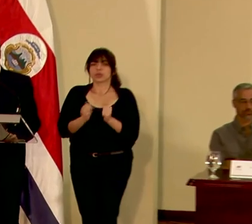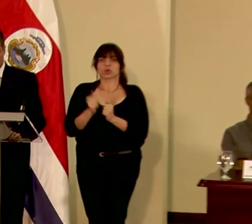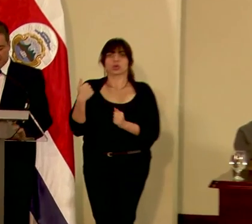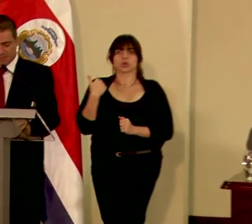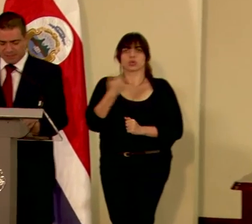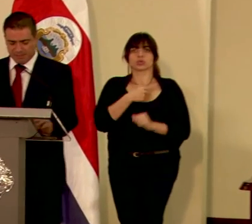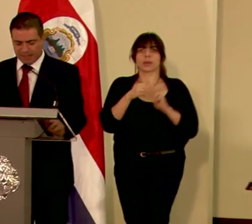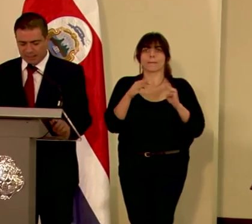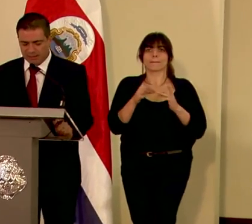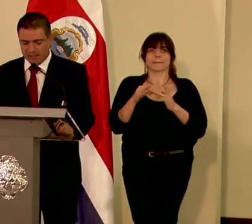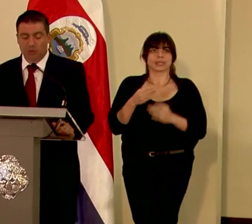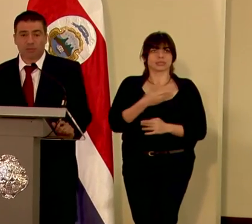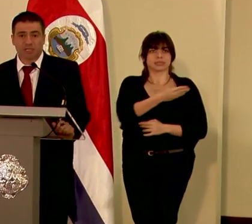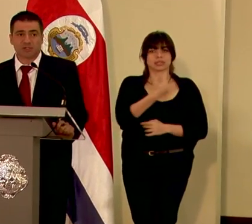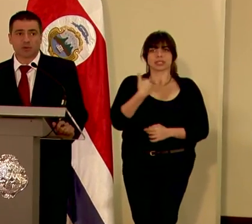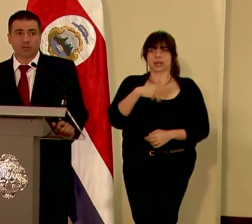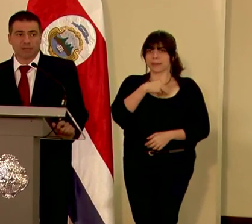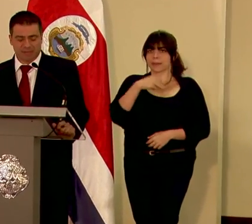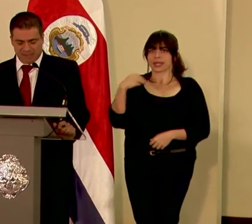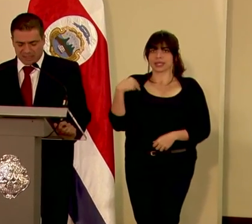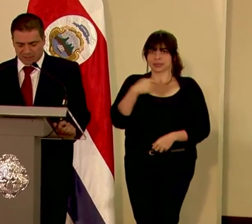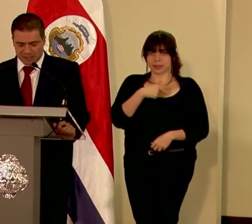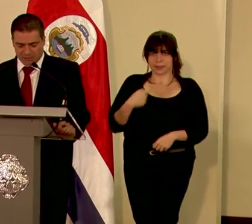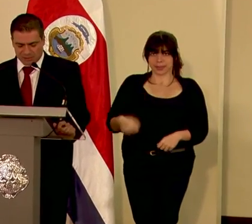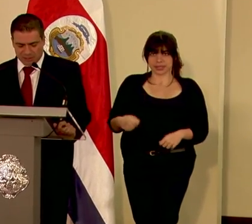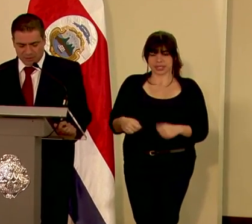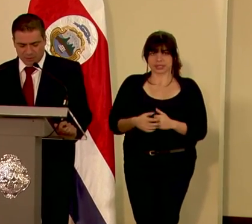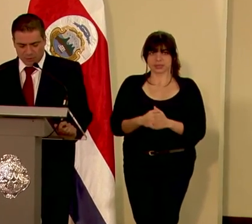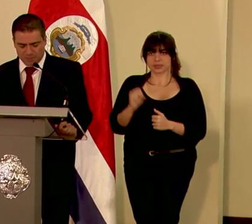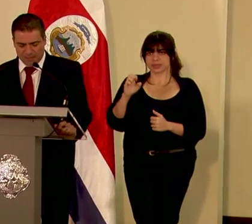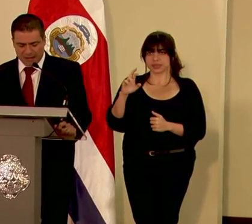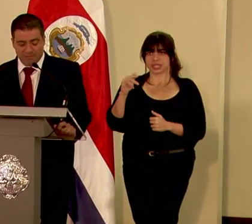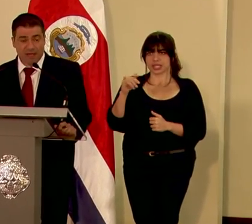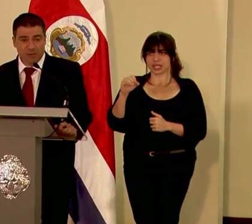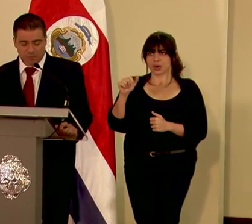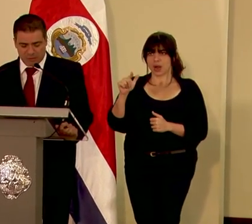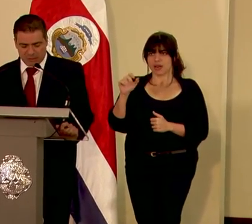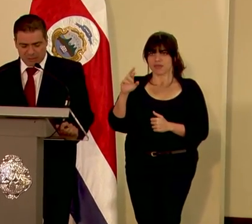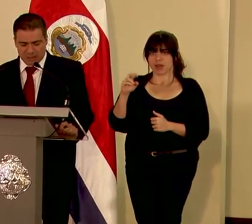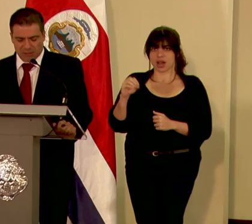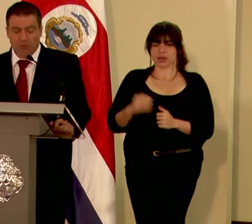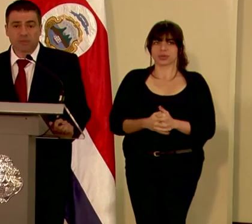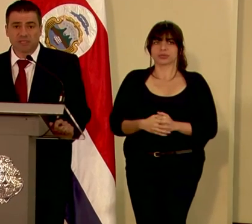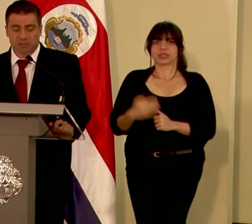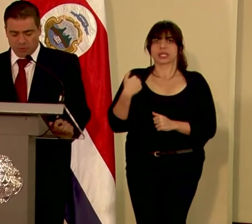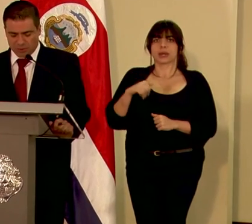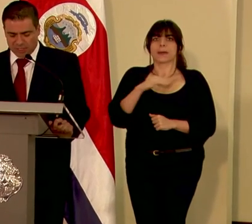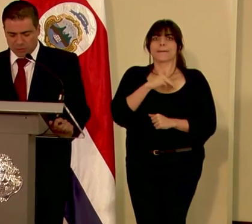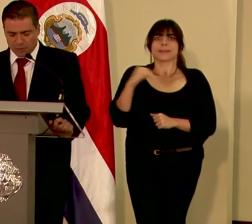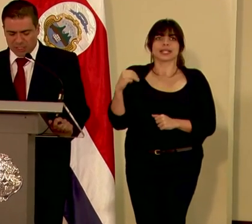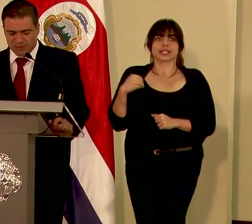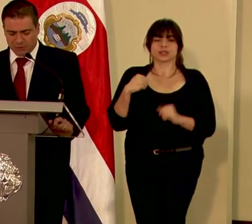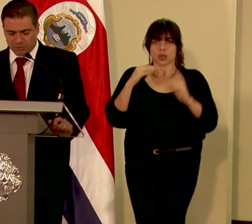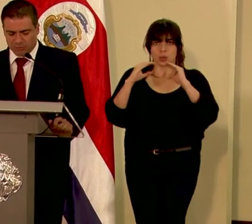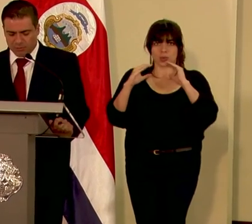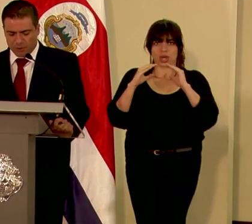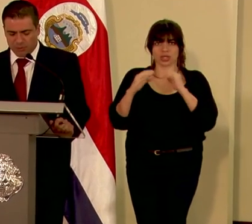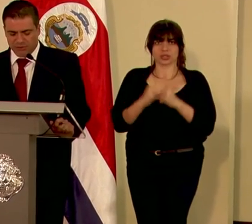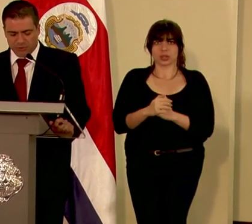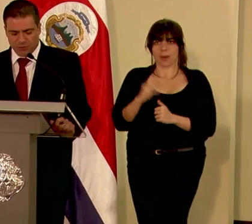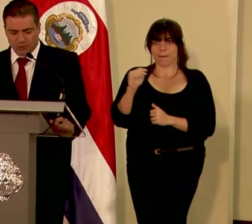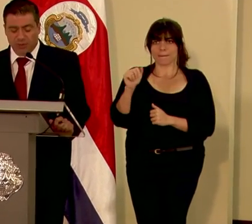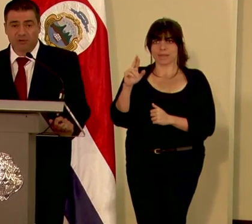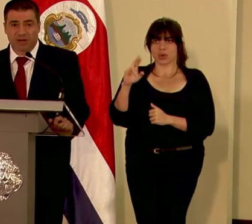acompañan en la mesa principal el señor Ministro de la Presidencia, don Sergio Alfaro, el señor Ministro de Comunicación,